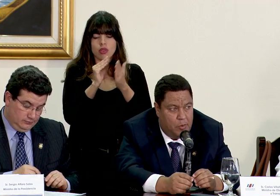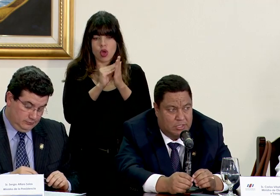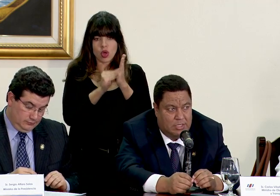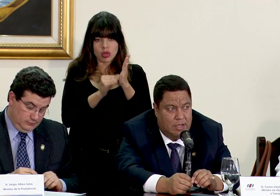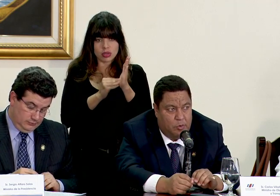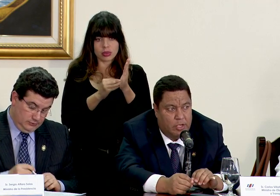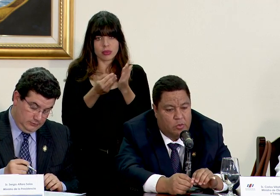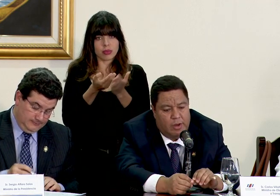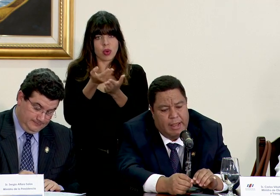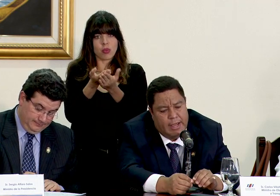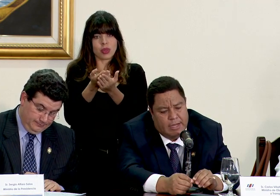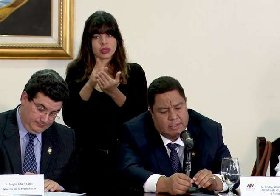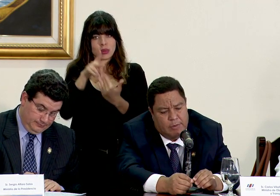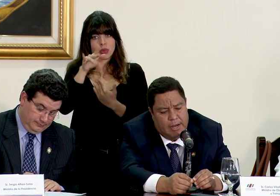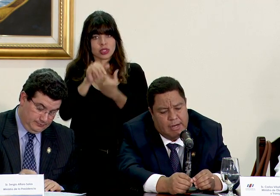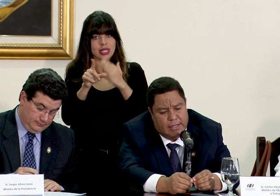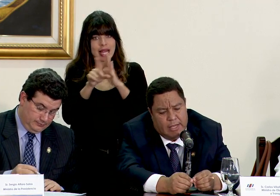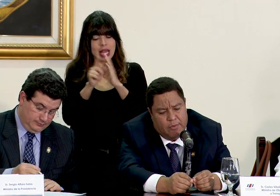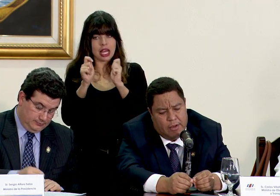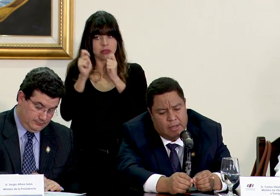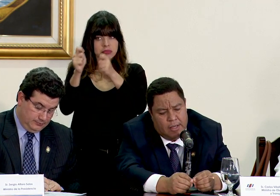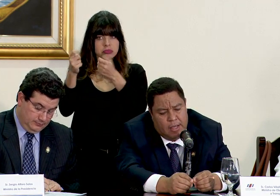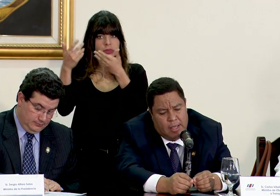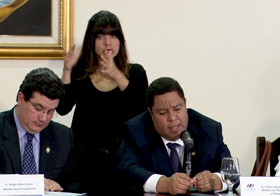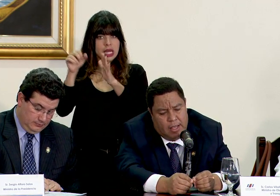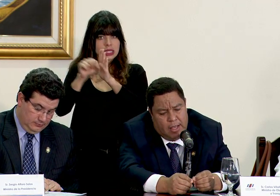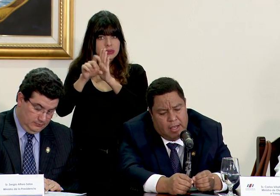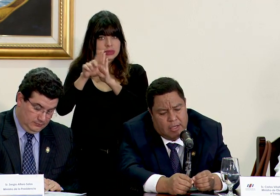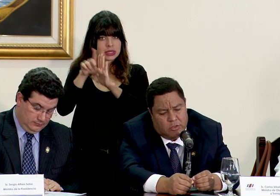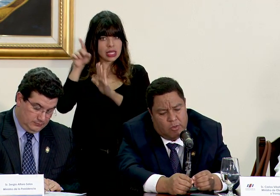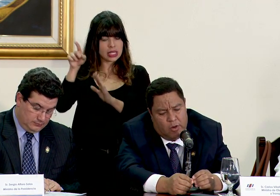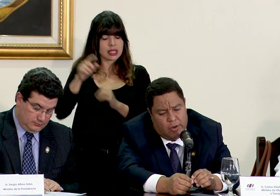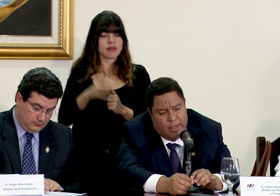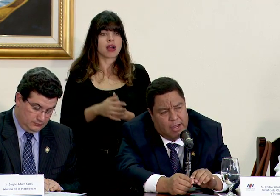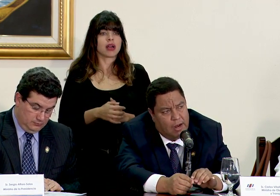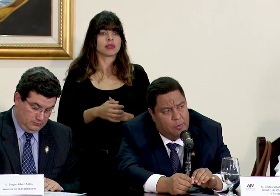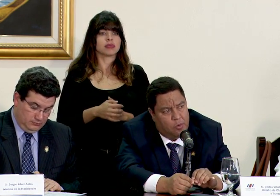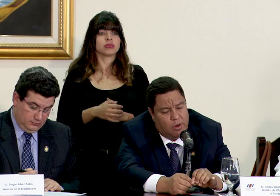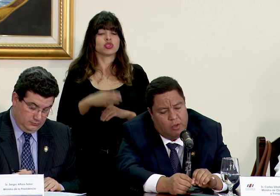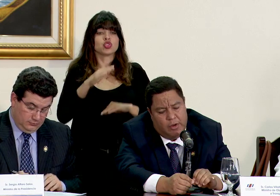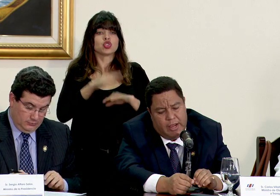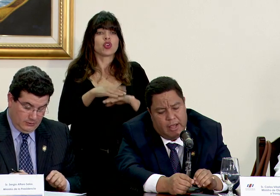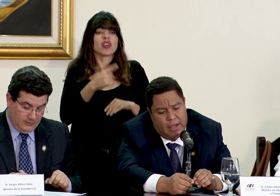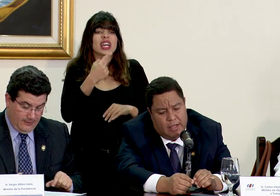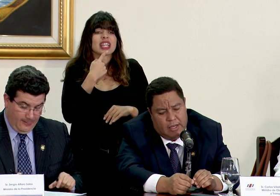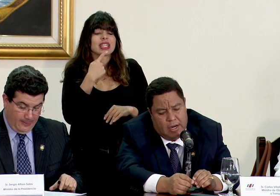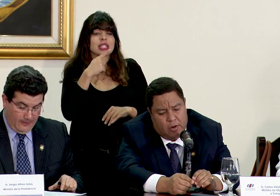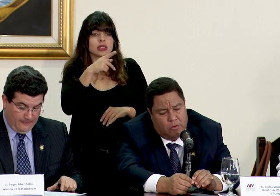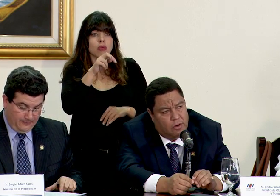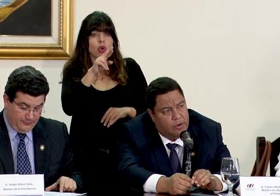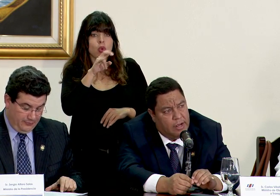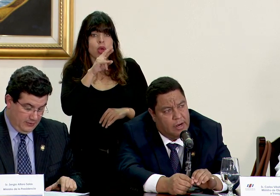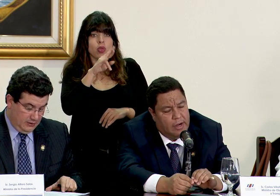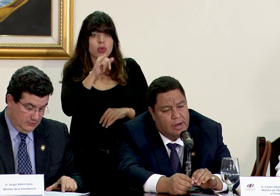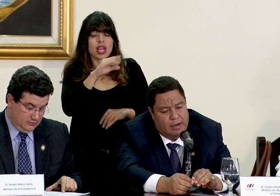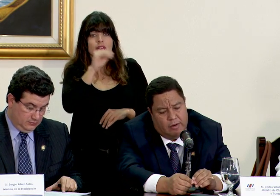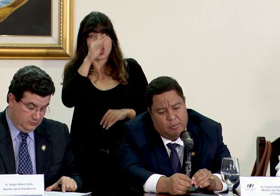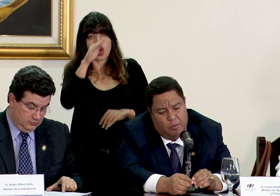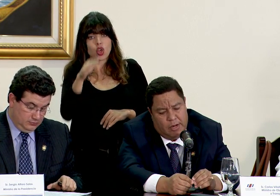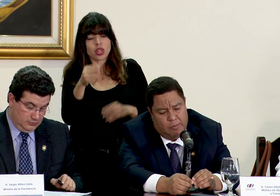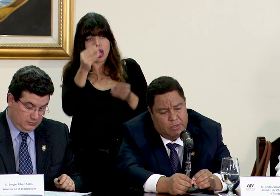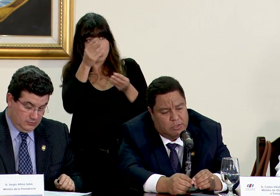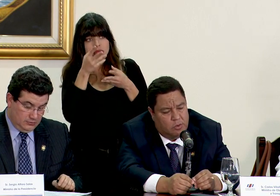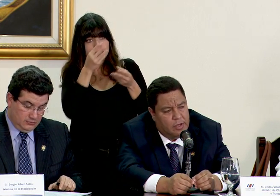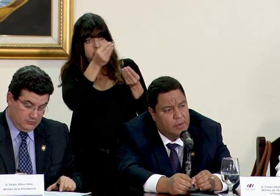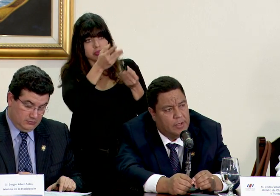la propuesta de proyecto de ley a la asamblea legislativa sobre lo que diga la procuraduría y la contraloría general de